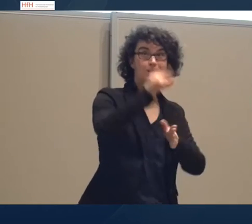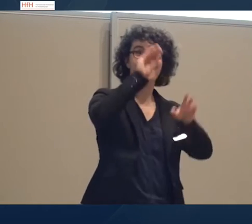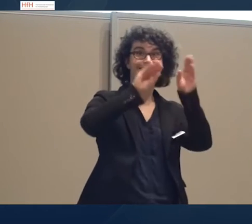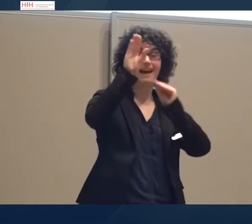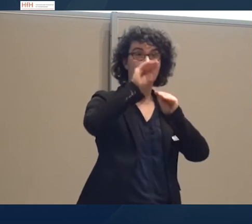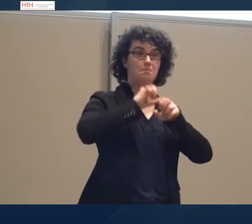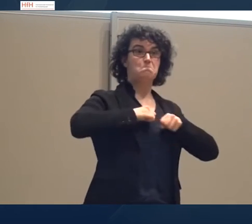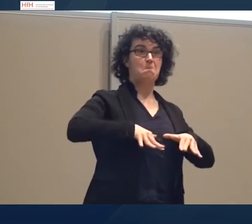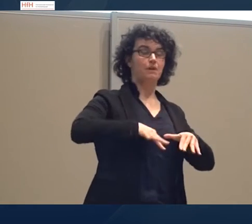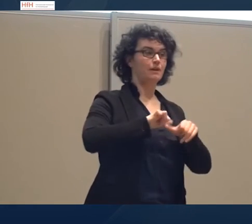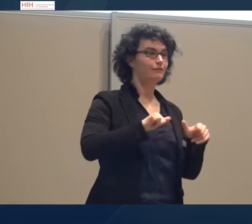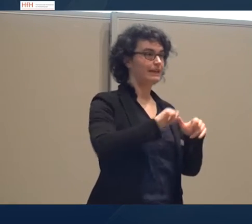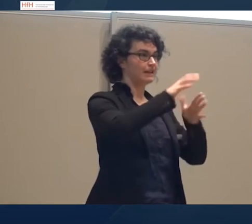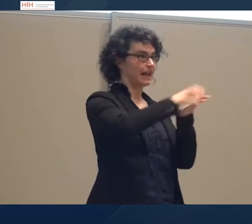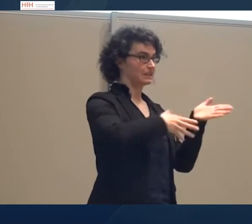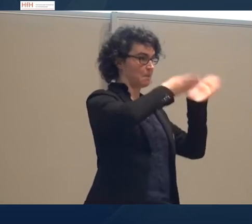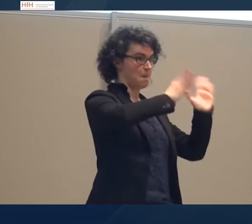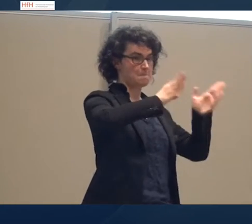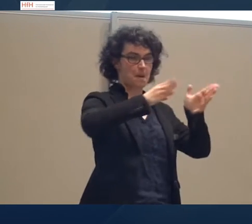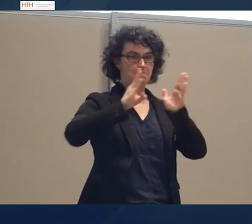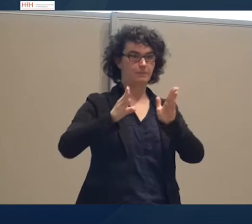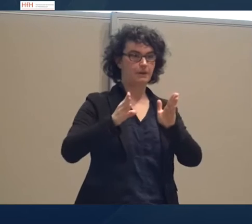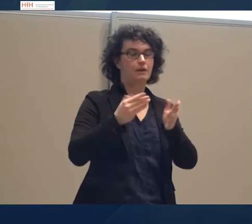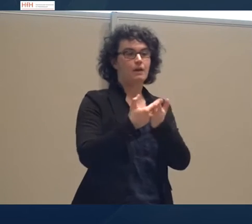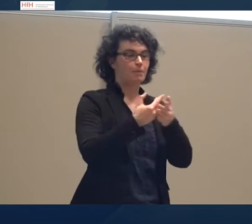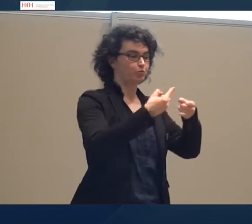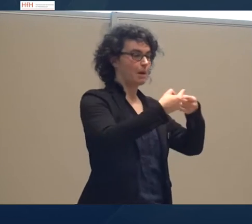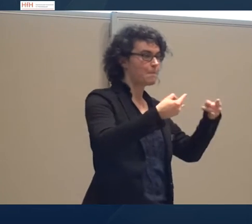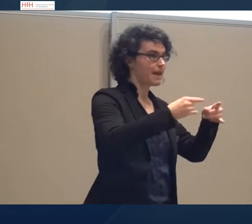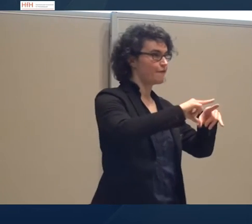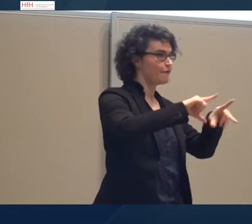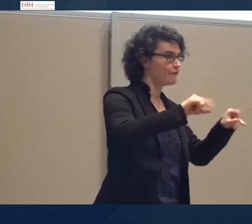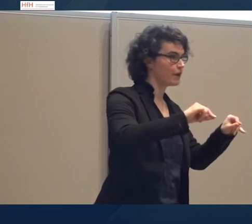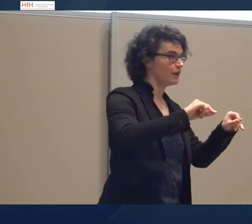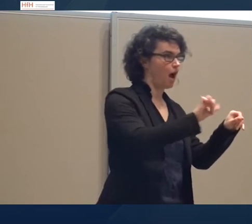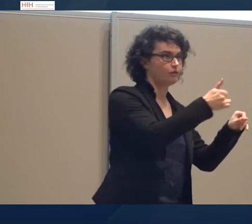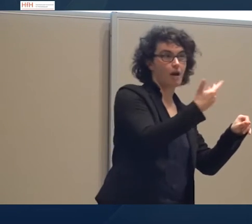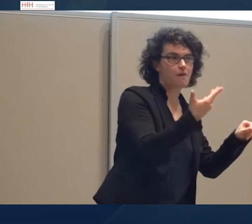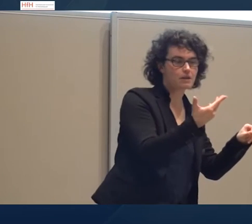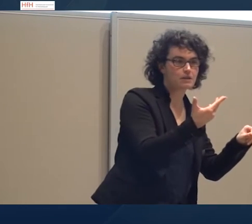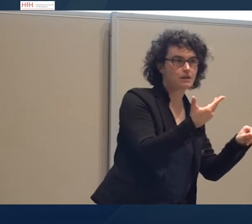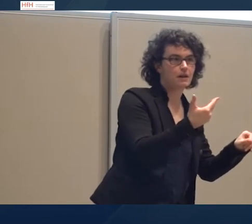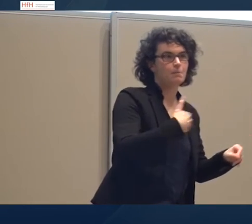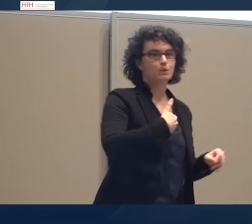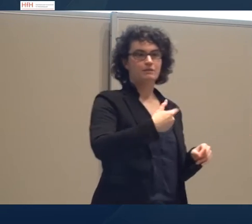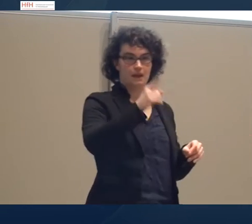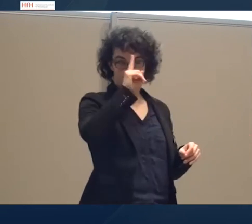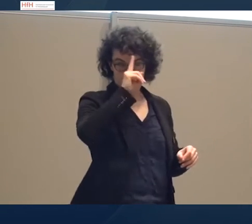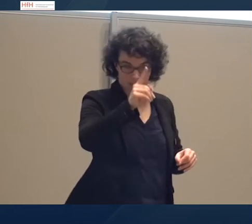Textsorte dann formuliert. Ein das Brief anfängt, mit einer Anrede oder auch mit einer